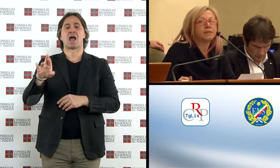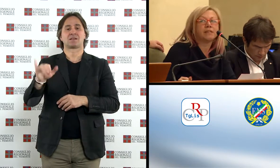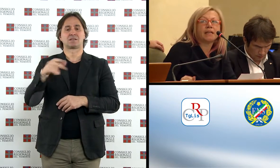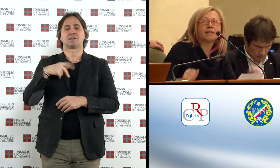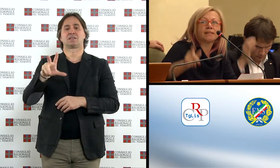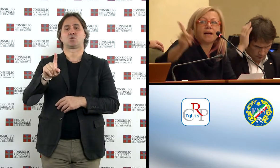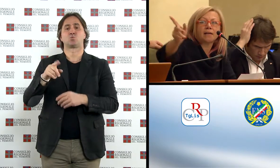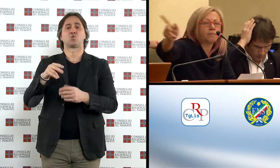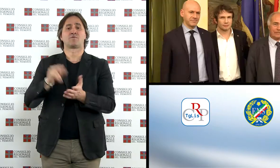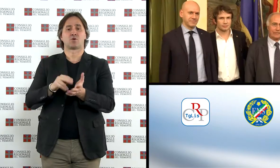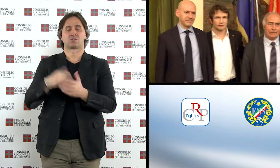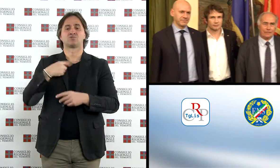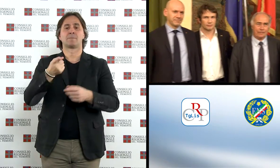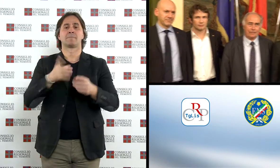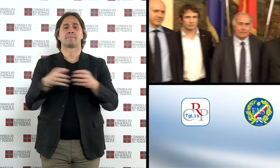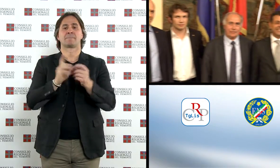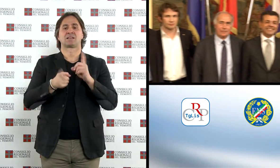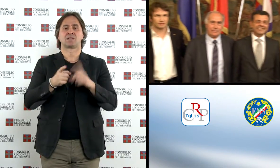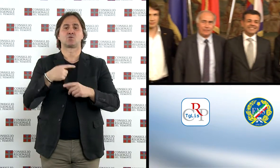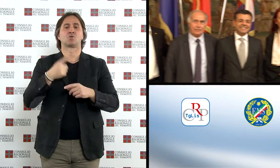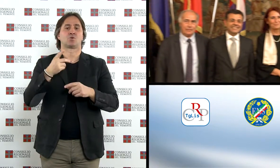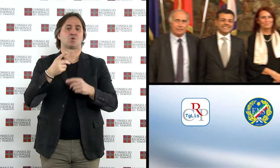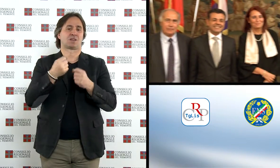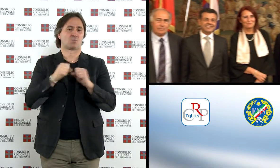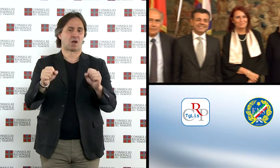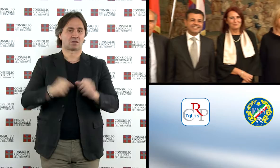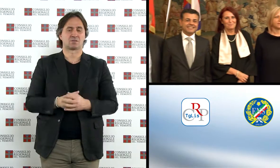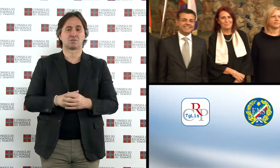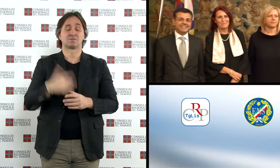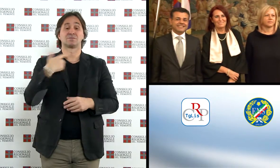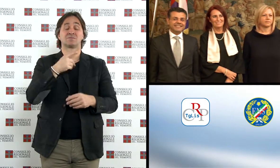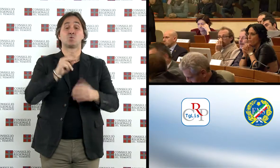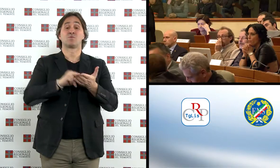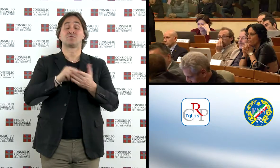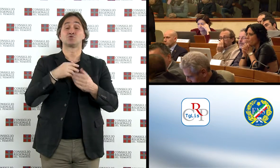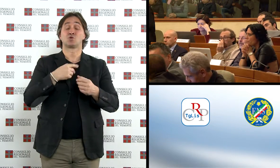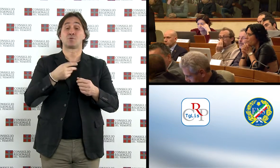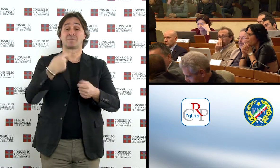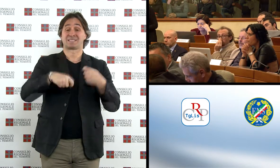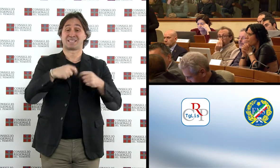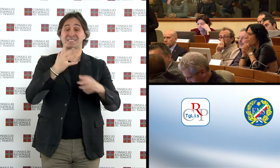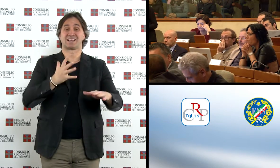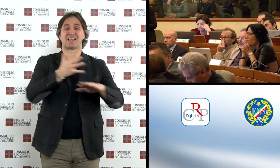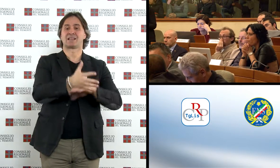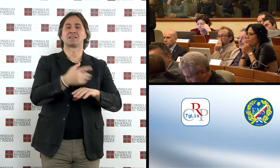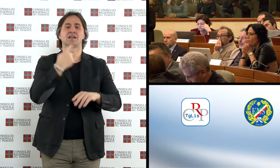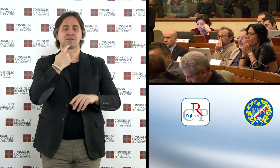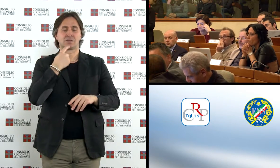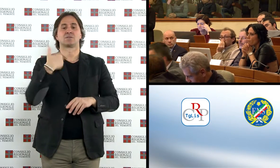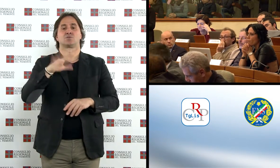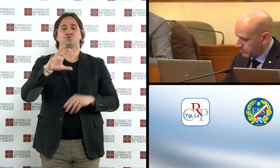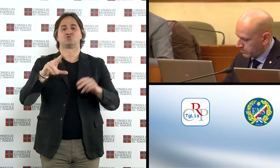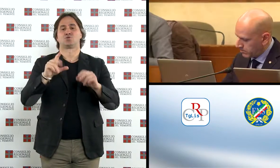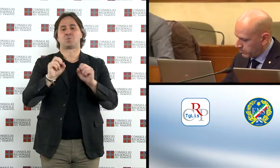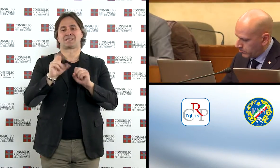voti del Partito Democratico. Per la prima volta entra nell'ufficio di presidenza il gruppo del Movimento 5 Stelle con il